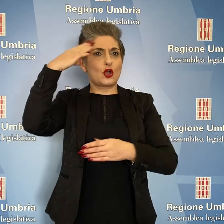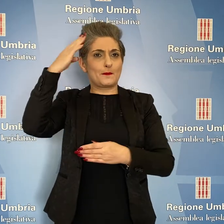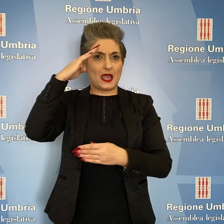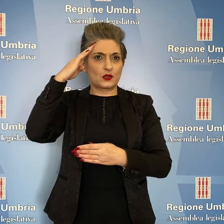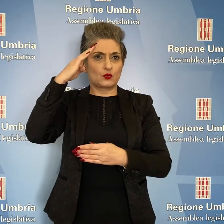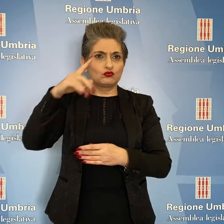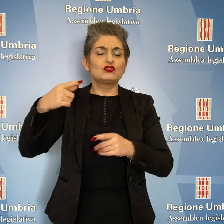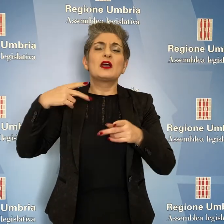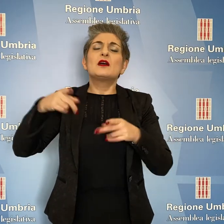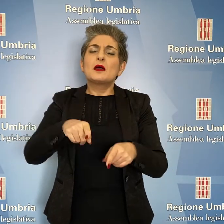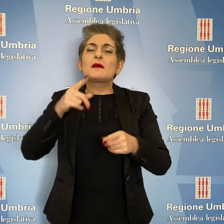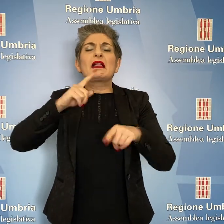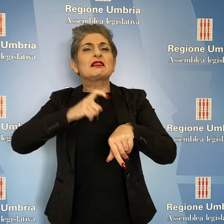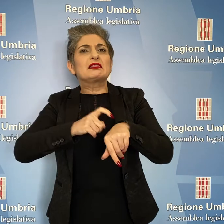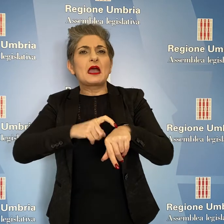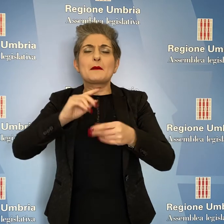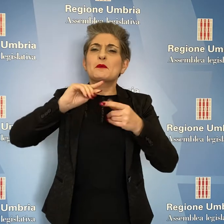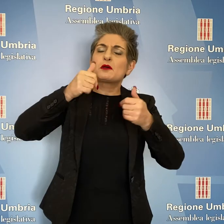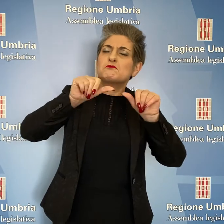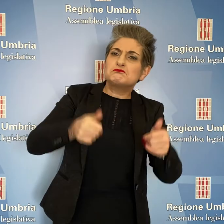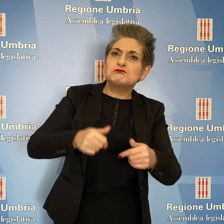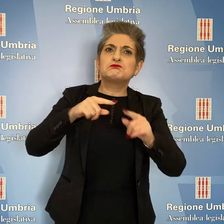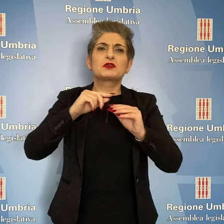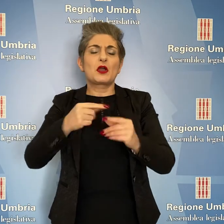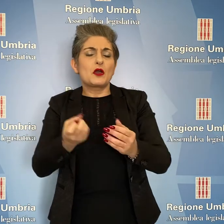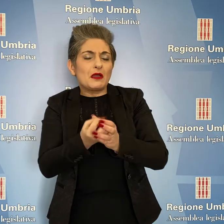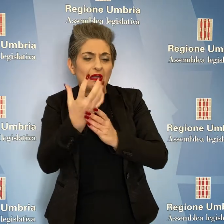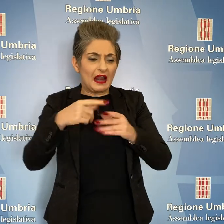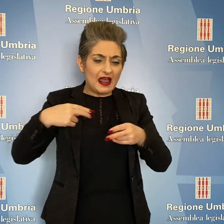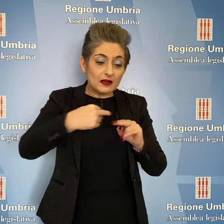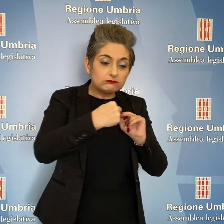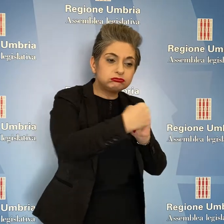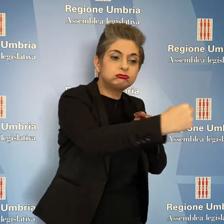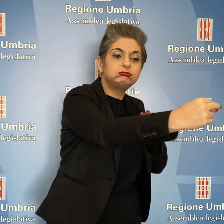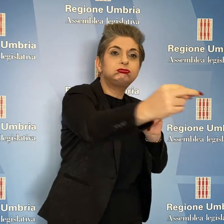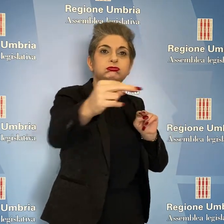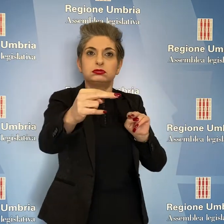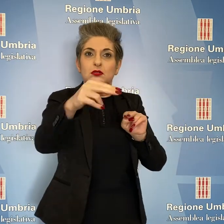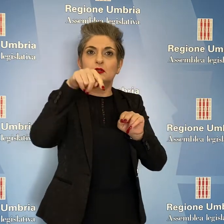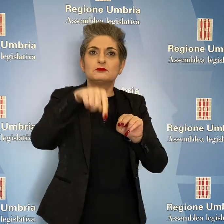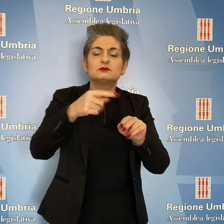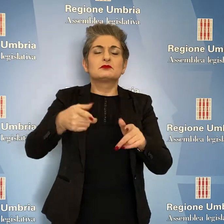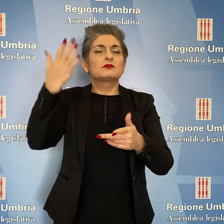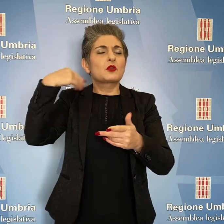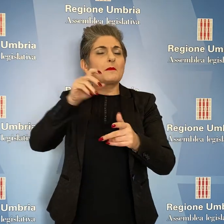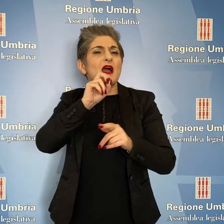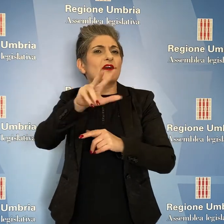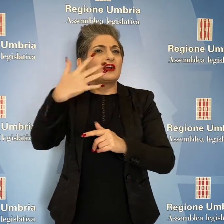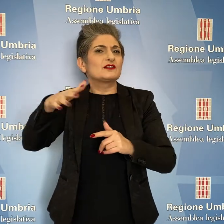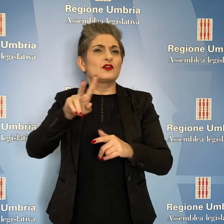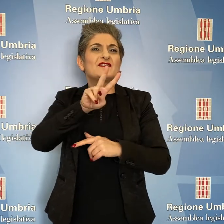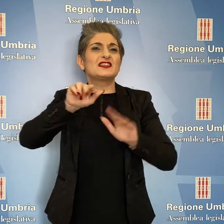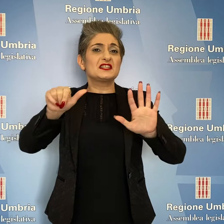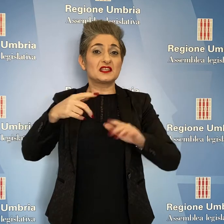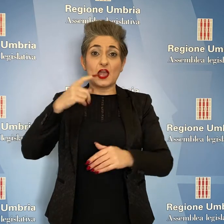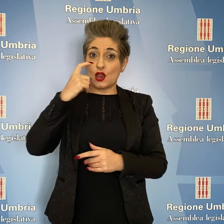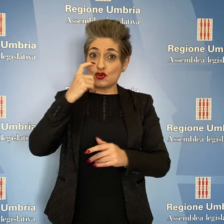domandato i tempi e le modalità di realizzazione del tratto del nodo annunciato lo scorso 26 novembre, quali sono le